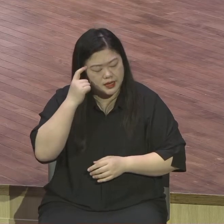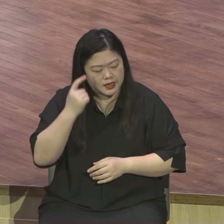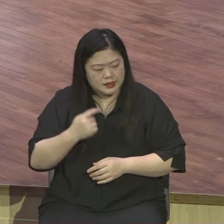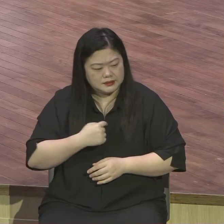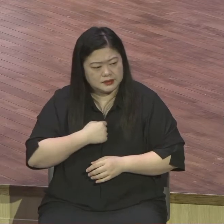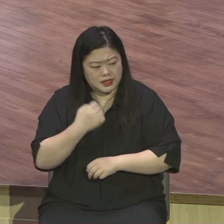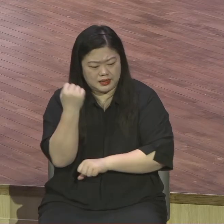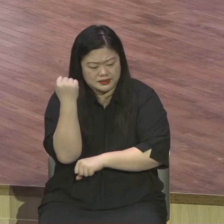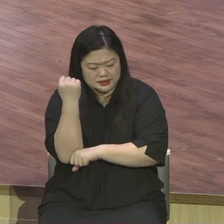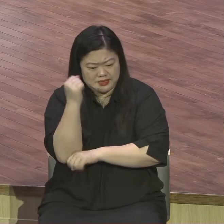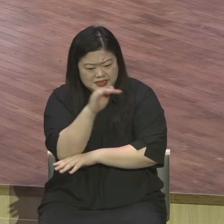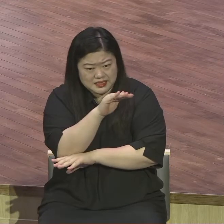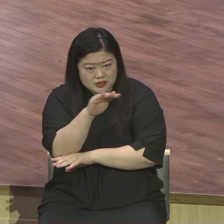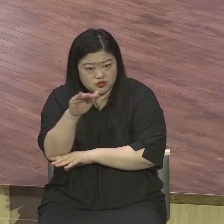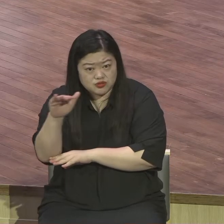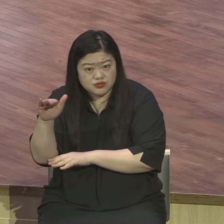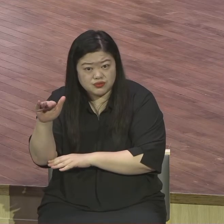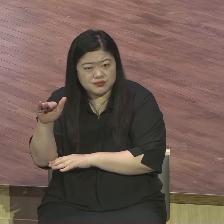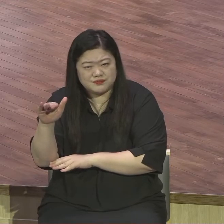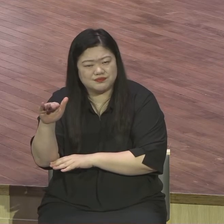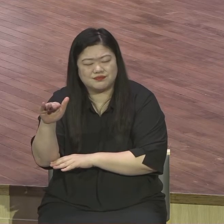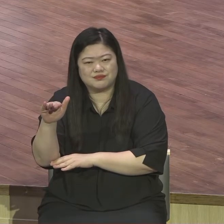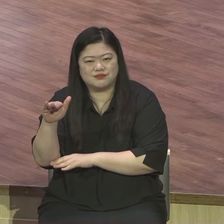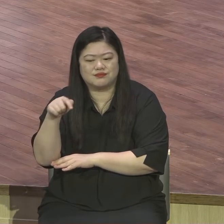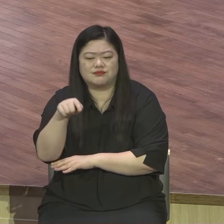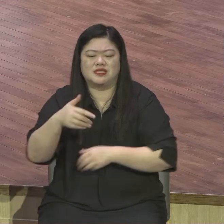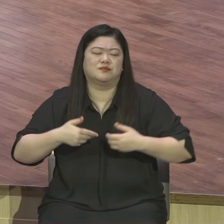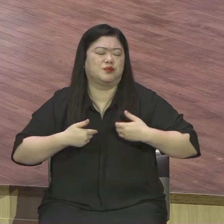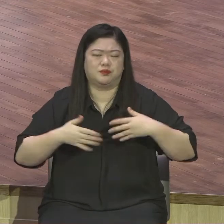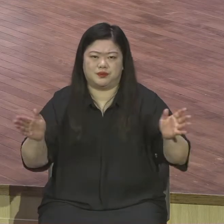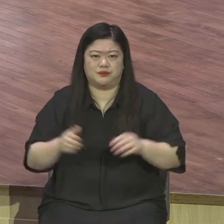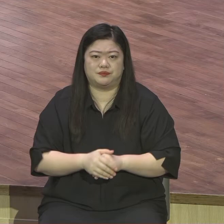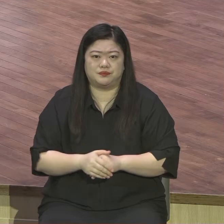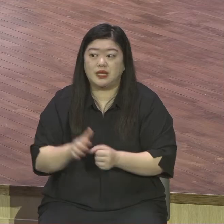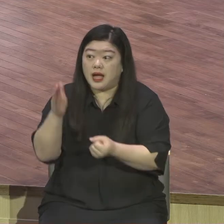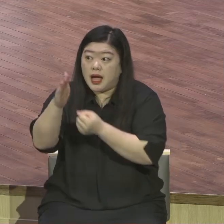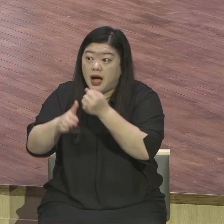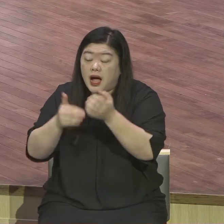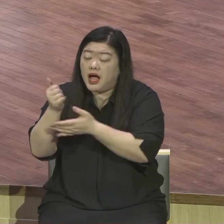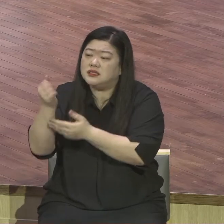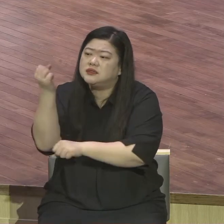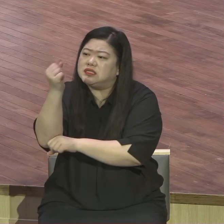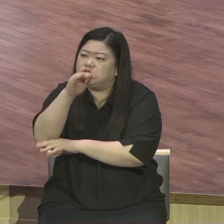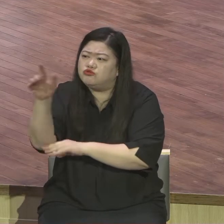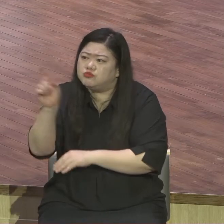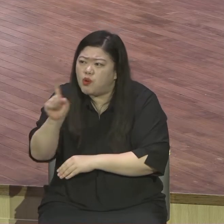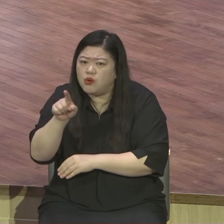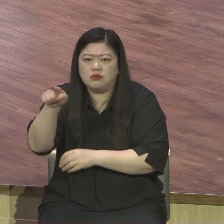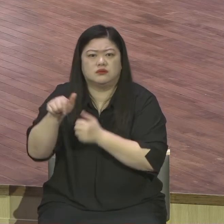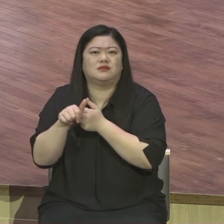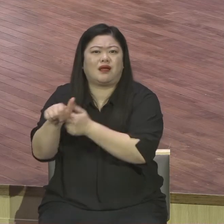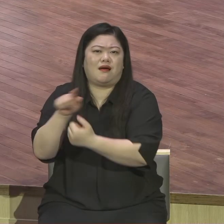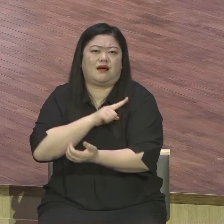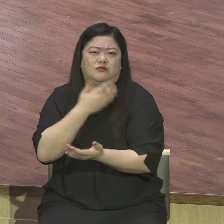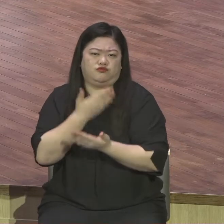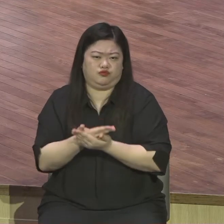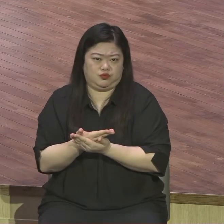하나님의 나라 기준. 하나님의 나라 원리. 그걸 가지고 있어야 돼요. 오늘 살펴볼